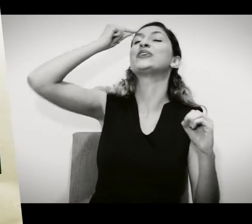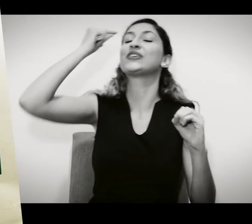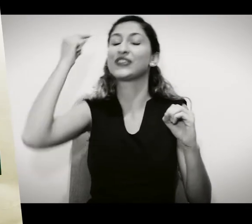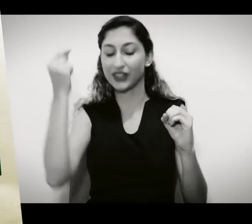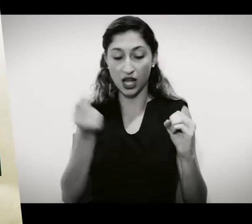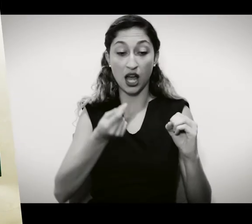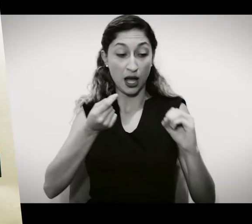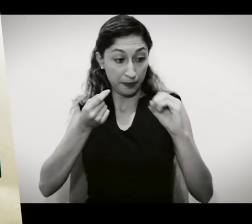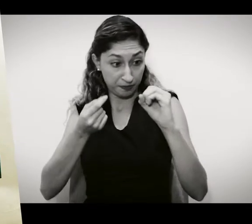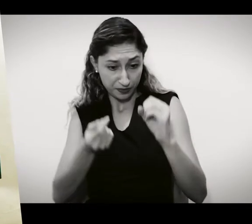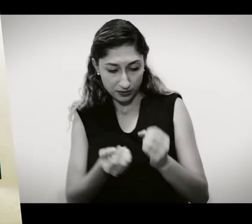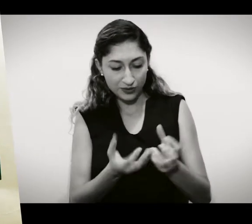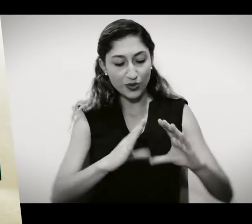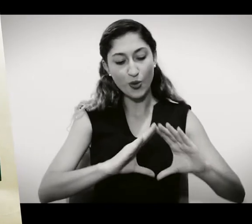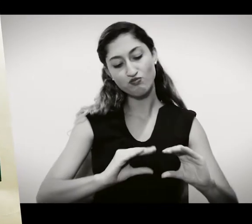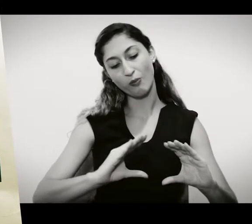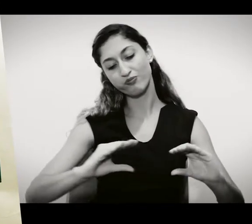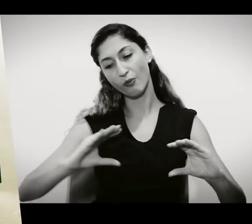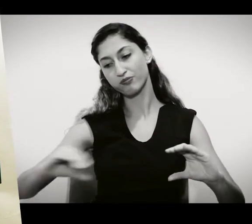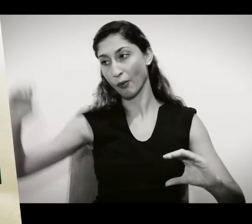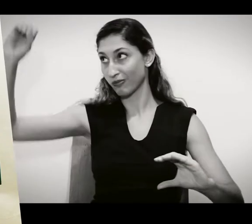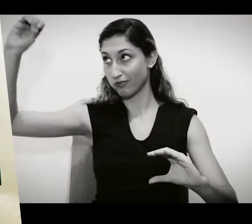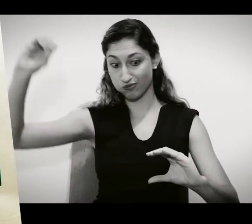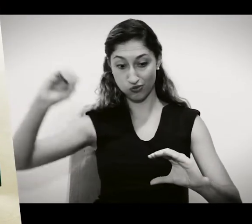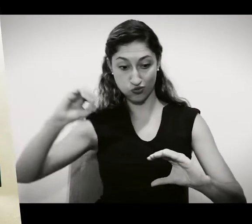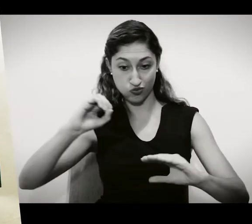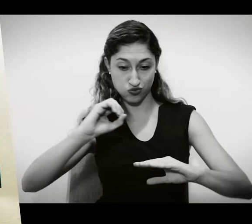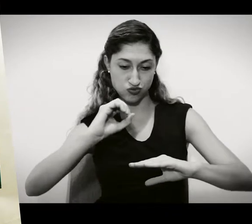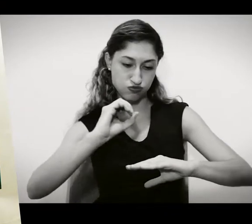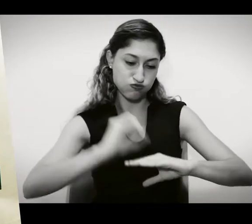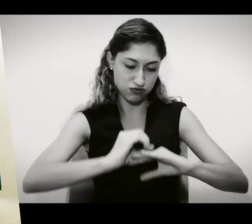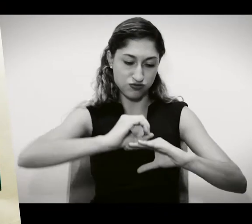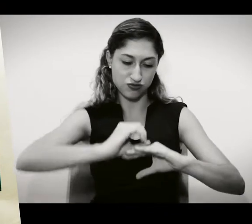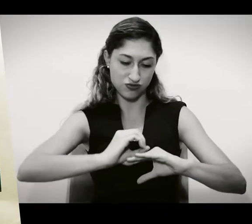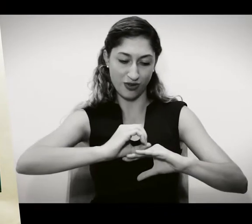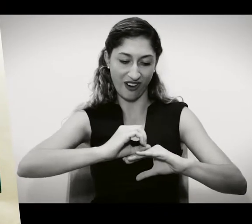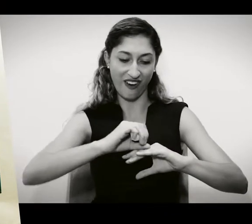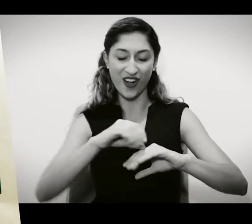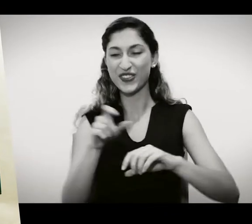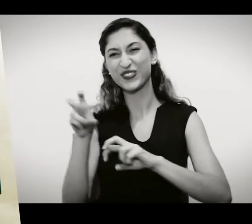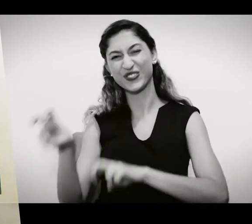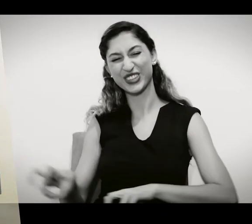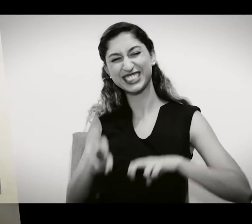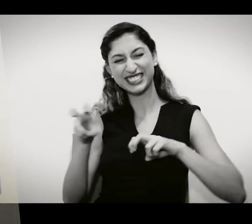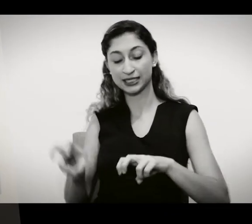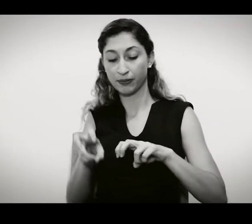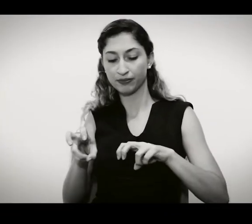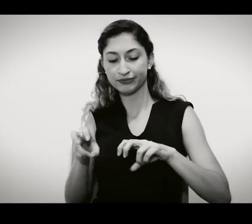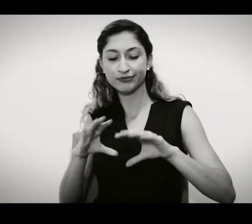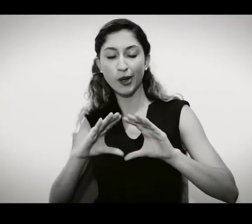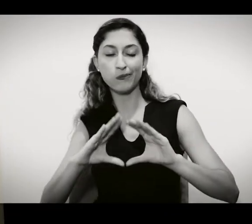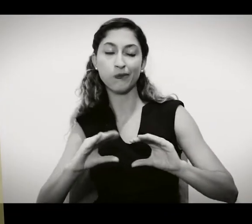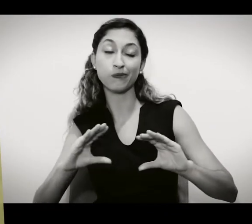Indo cair sobre um monte de feno, numa fazendinha. Como o feno era